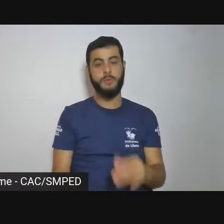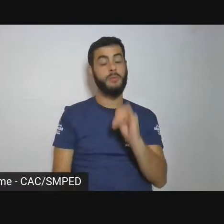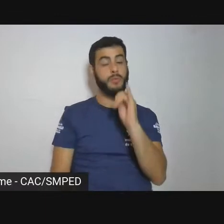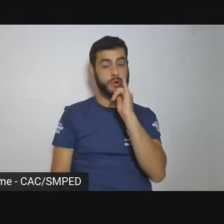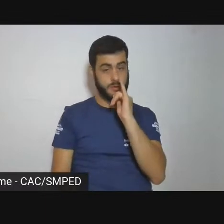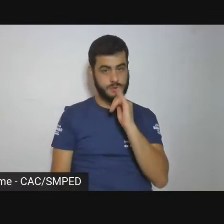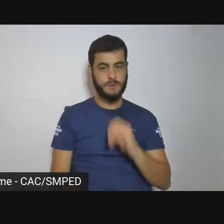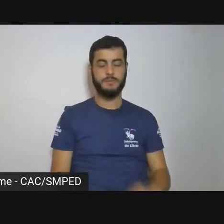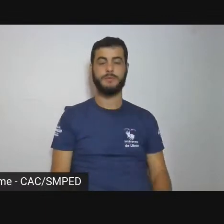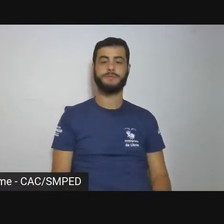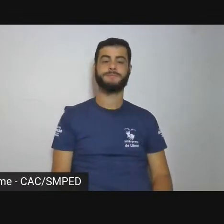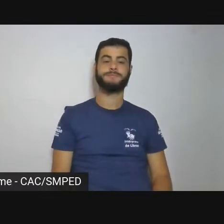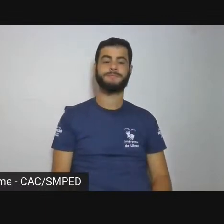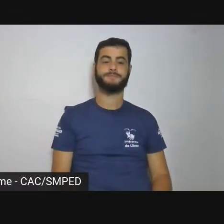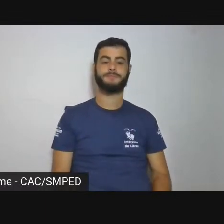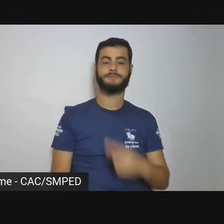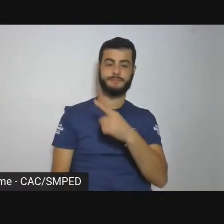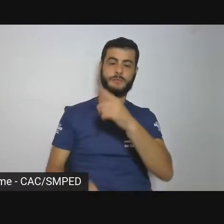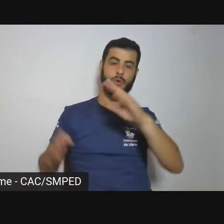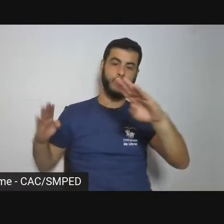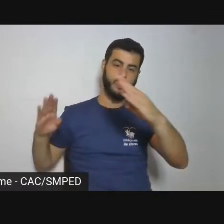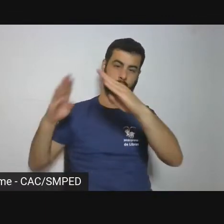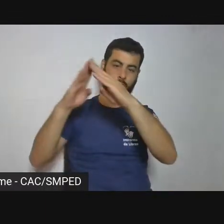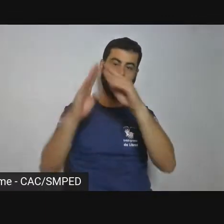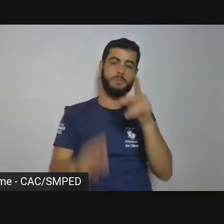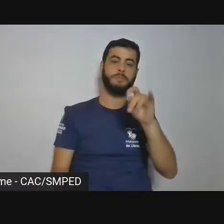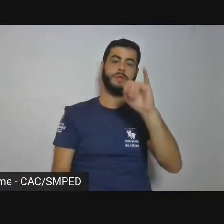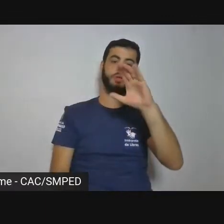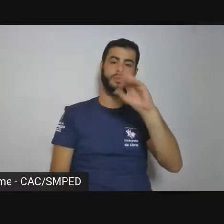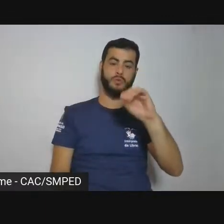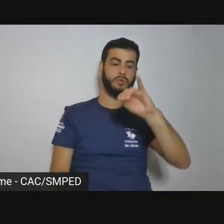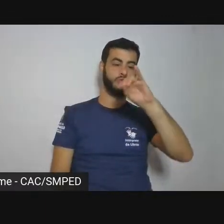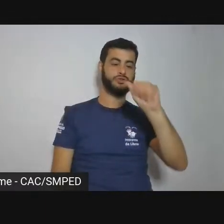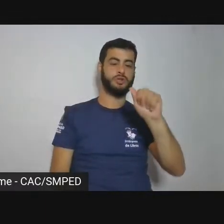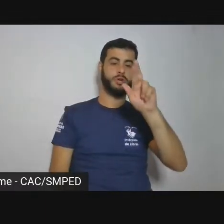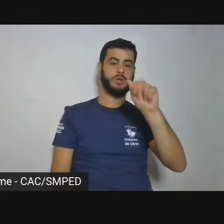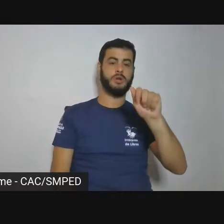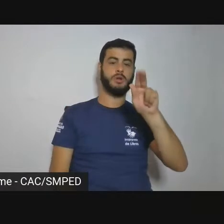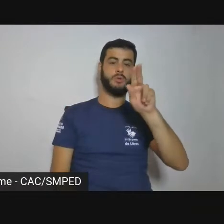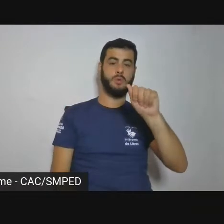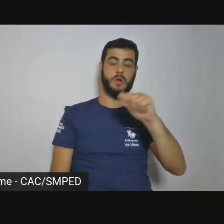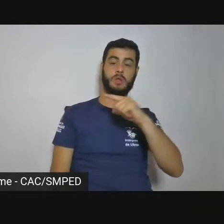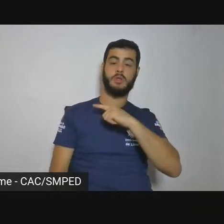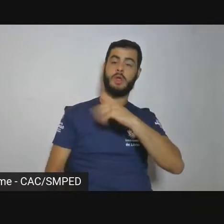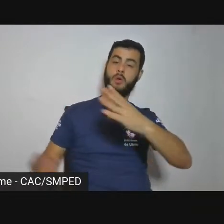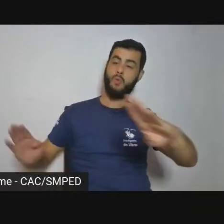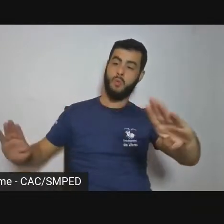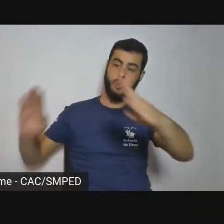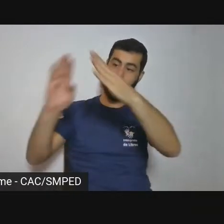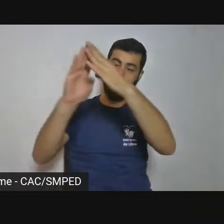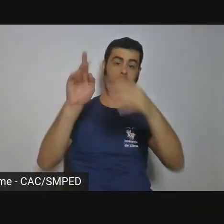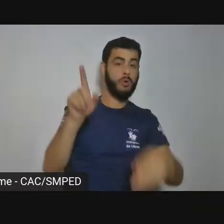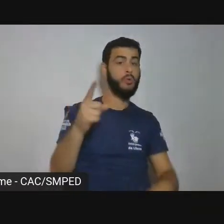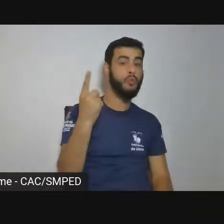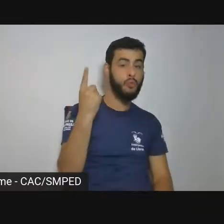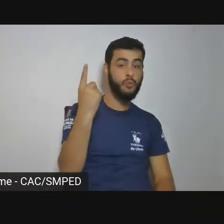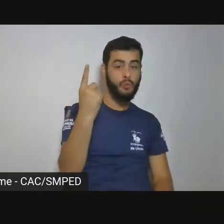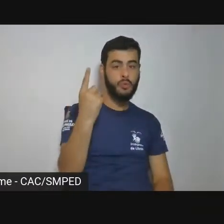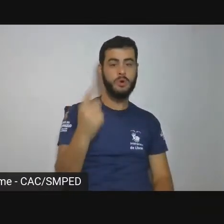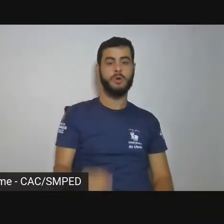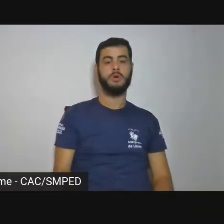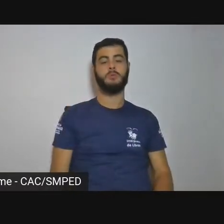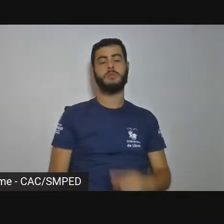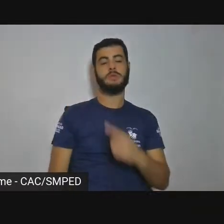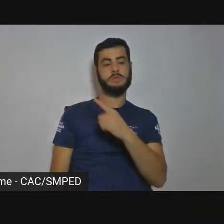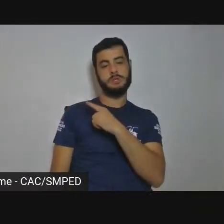representa um alto e representa a necessidade, vamos dizer assim, simbólica de olhar